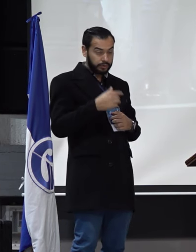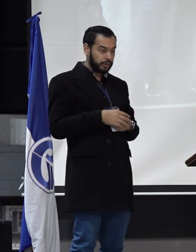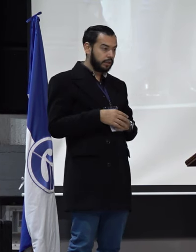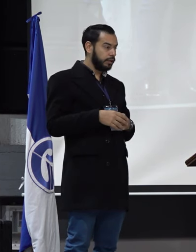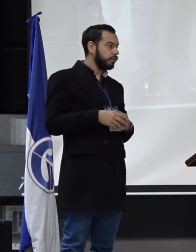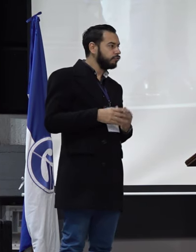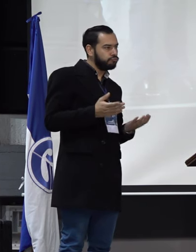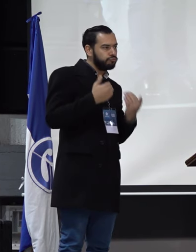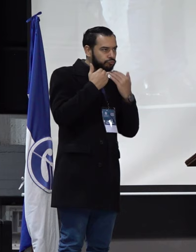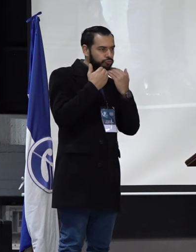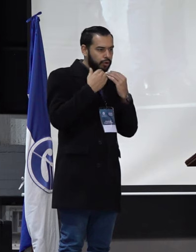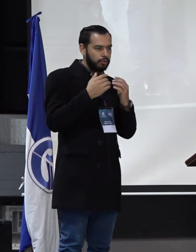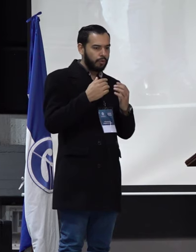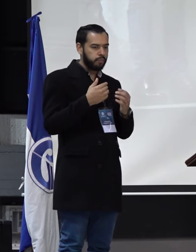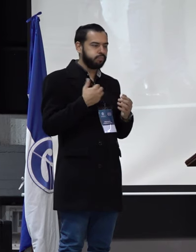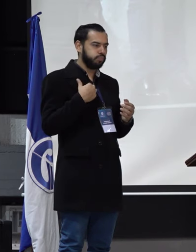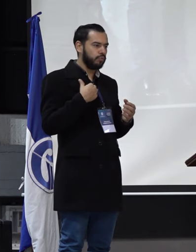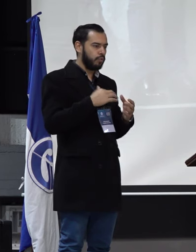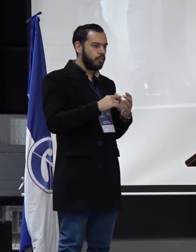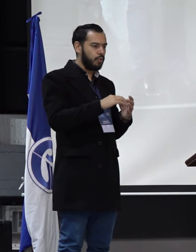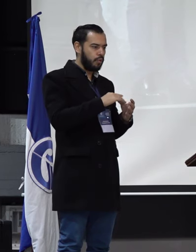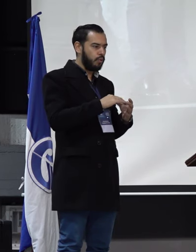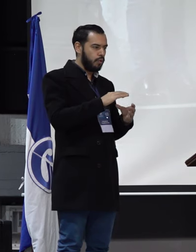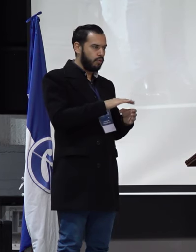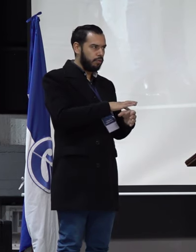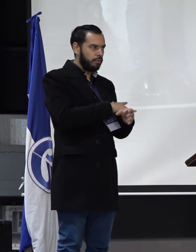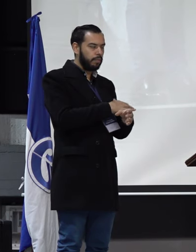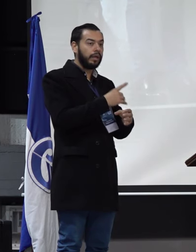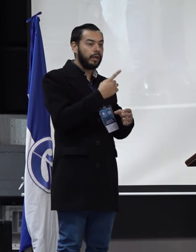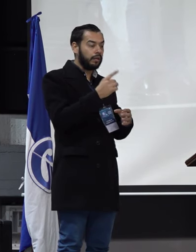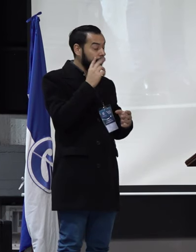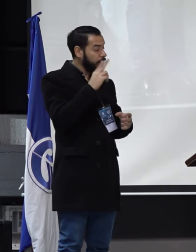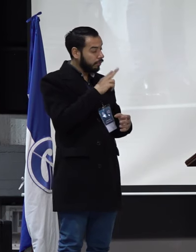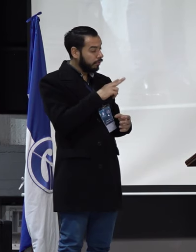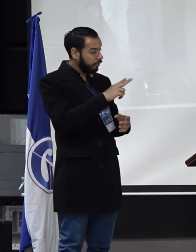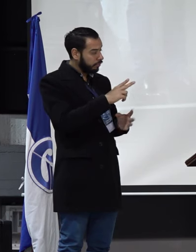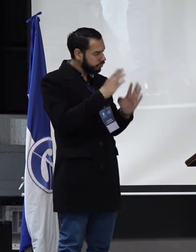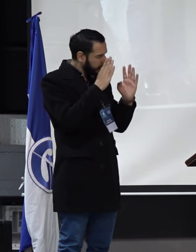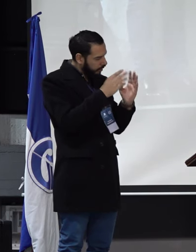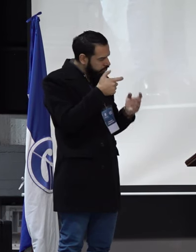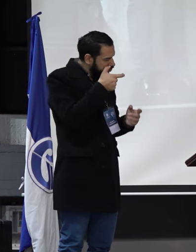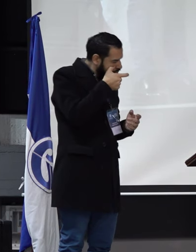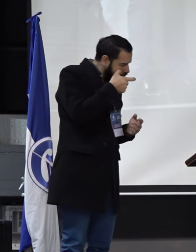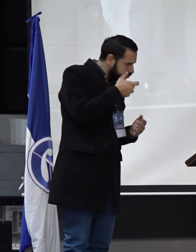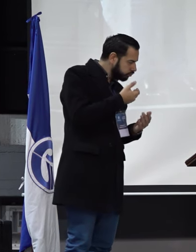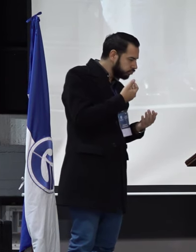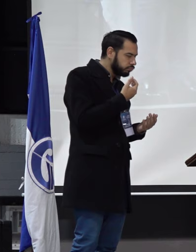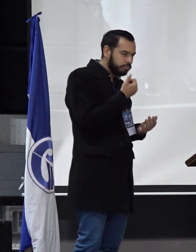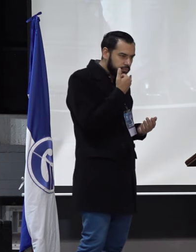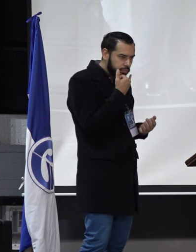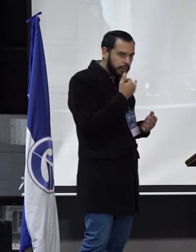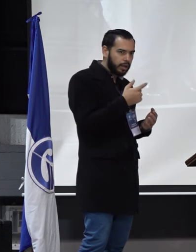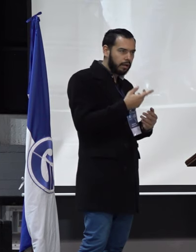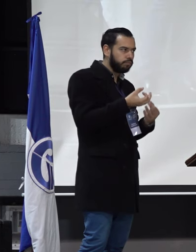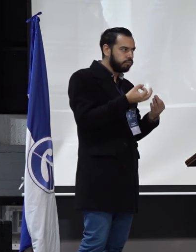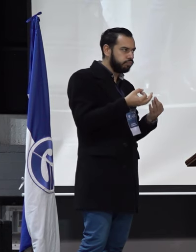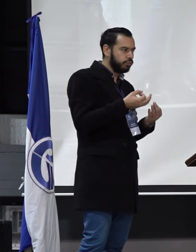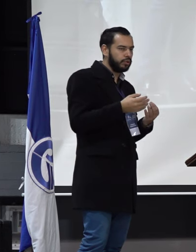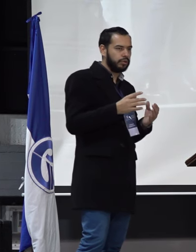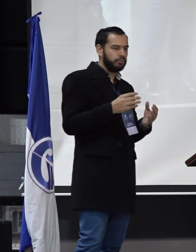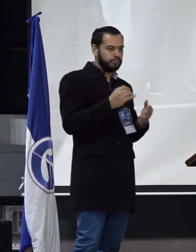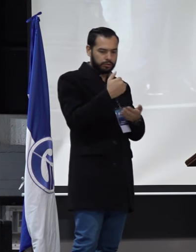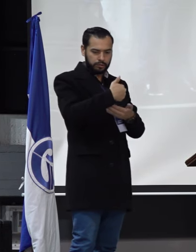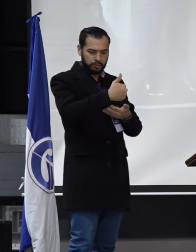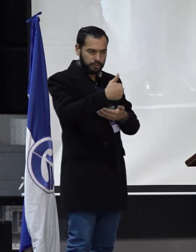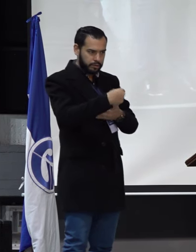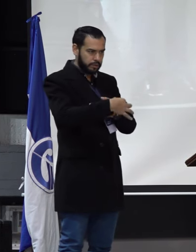decide si es un humedal o no, pero eso hay que revisarlo, hay que escucharlo y hay que tener la posibilidad de los diseños acordes